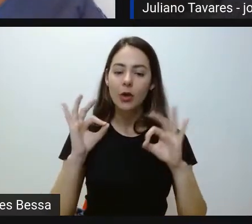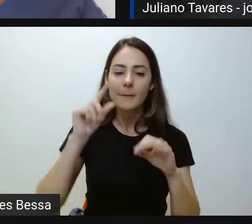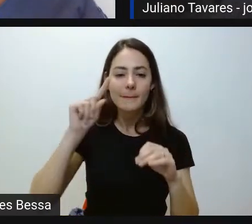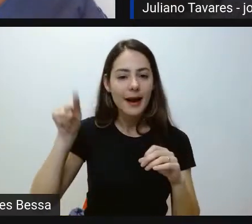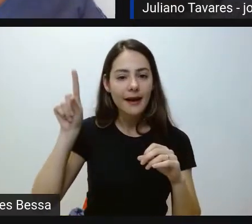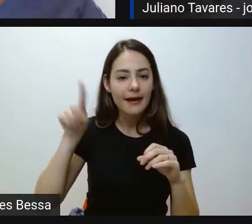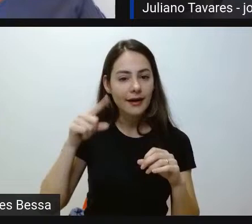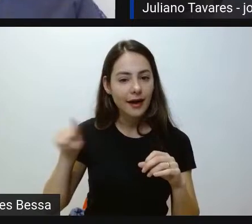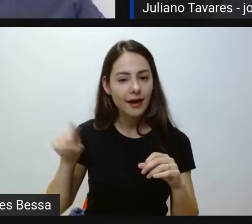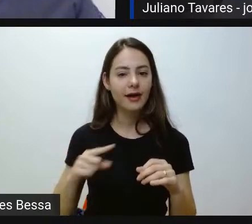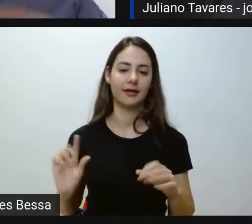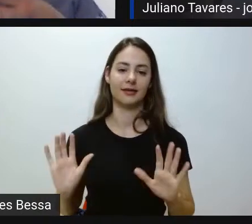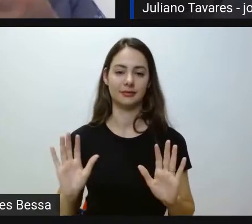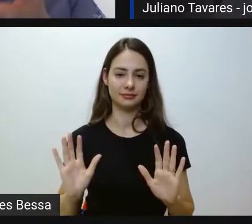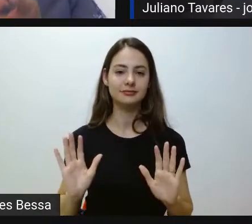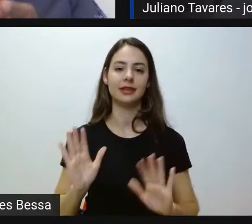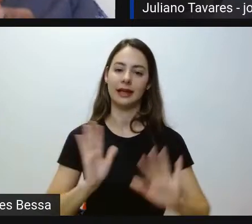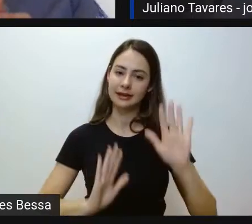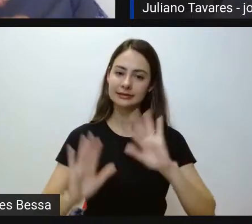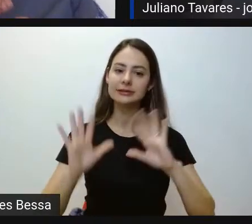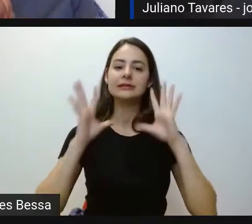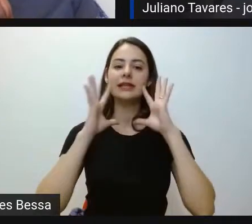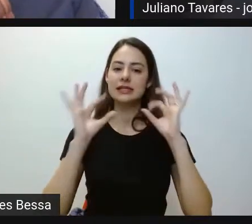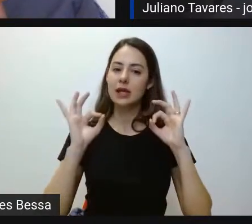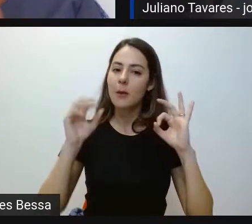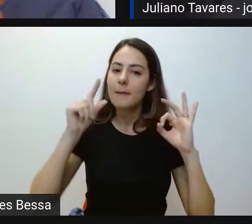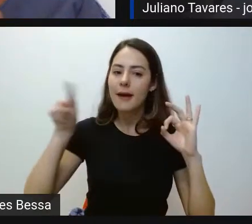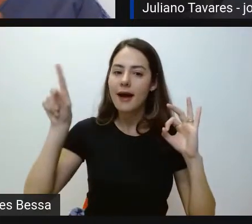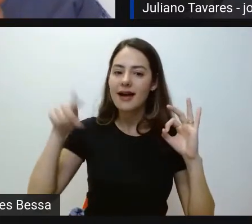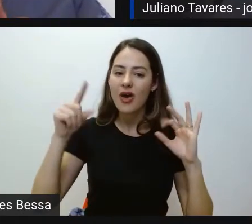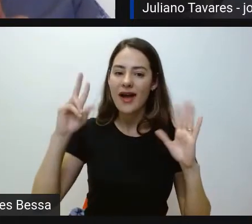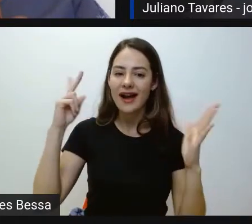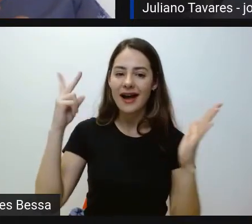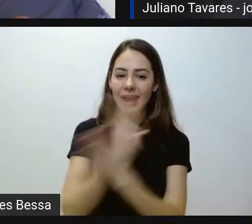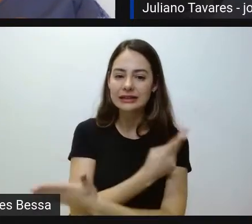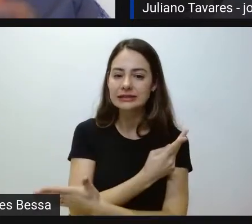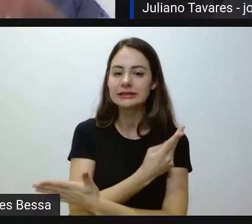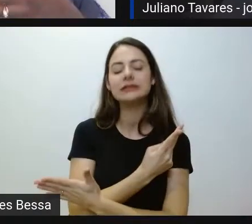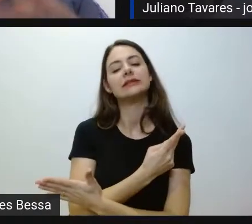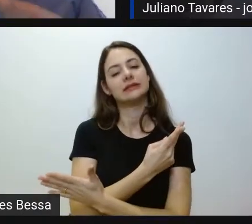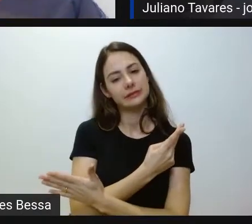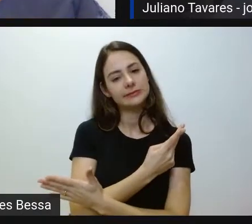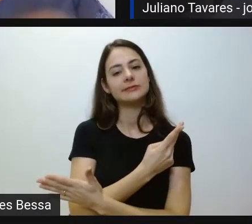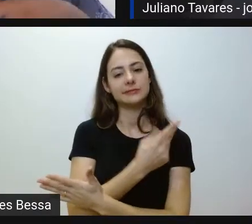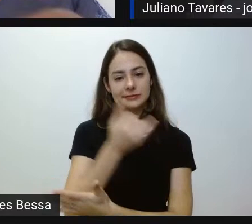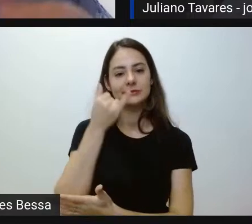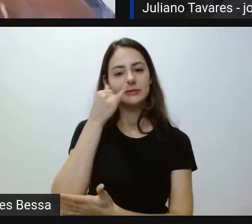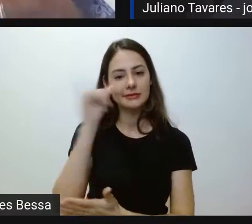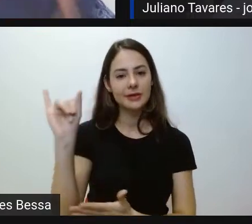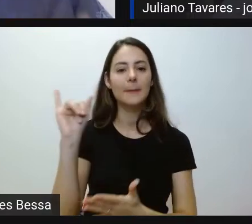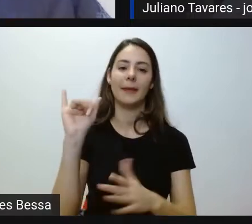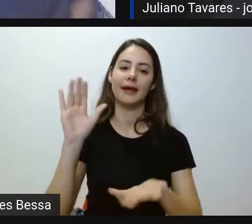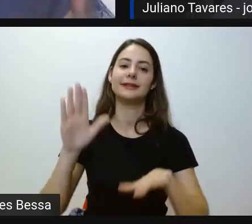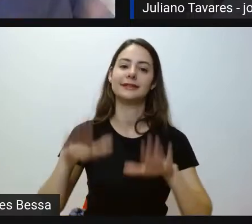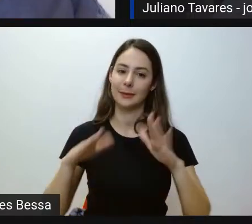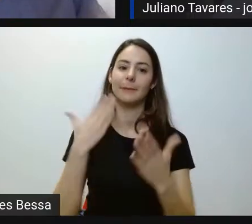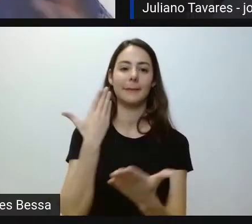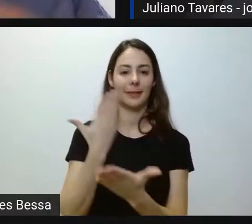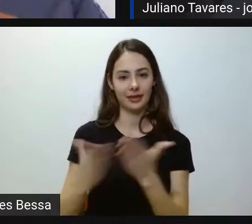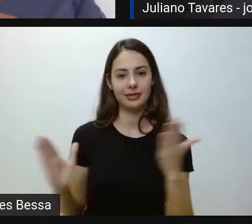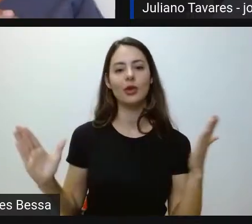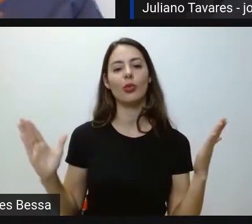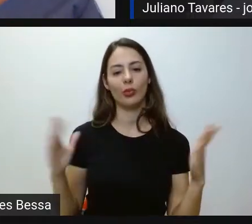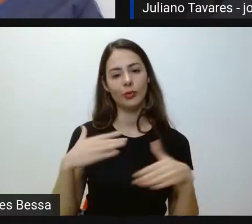direitinho, né, para uma marcação incorreta não fazer com que a pessoa, né, perca o